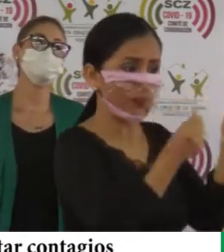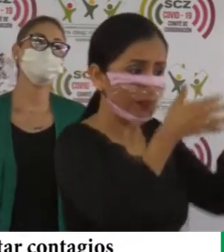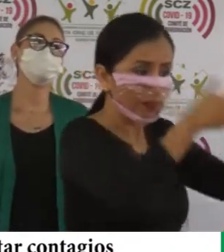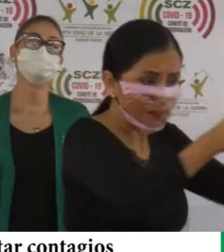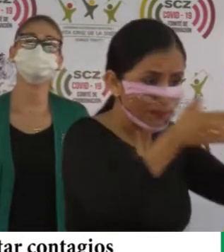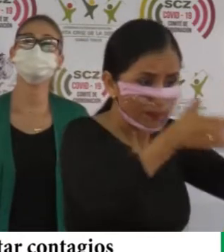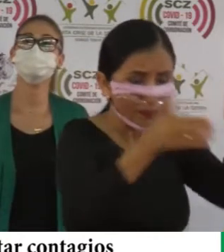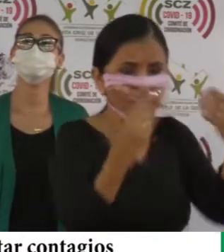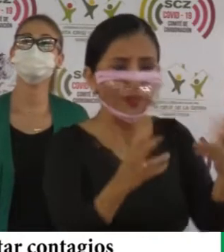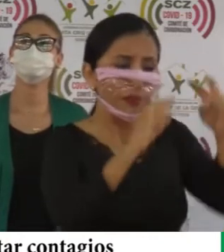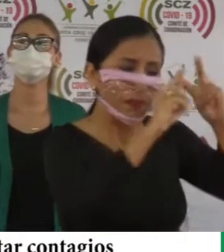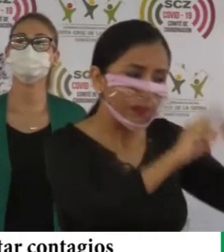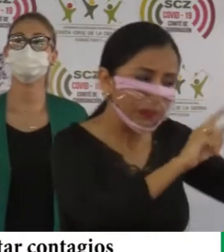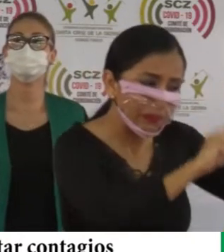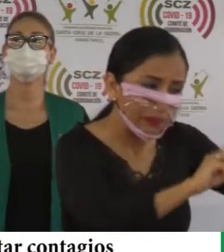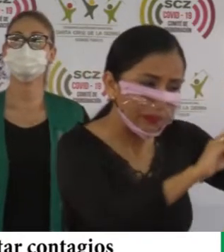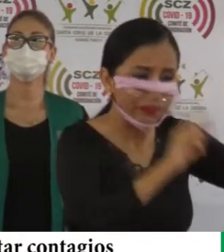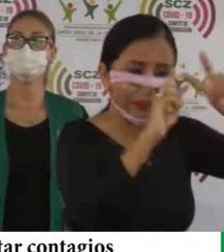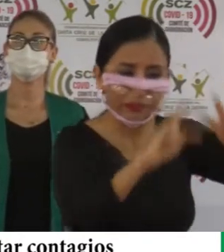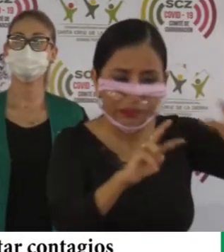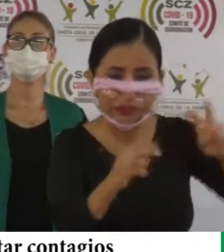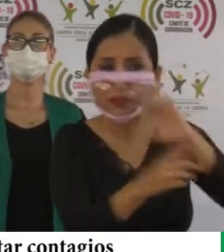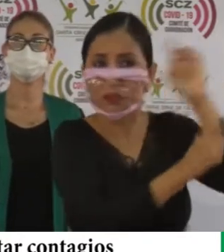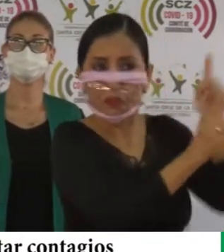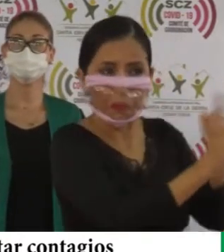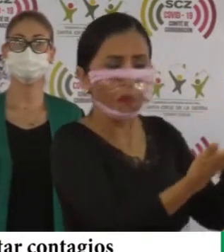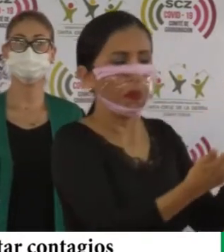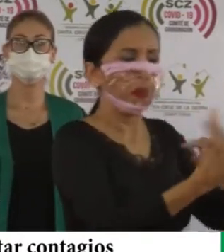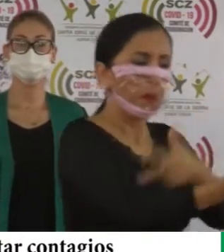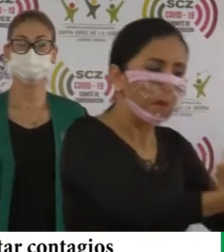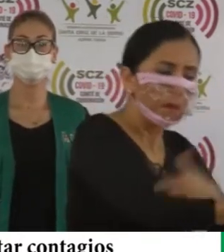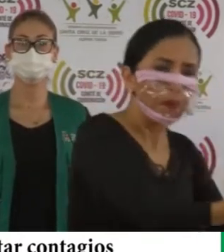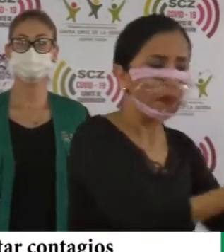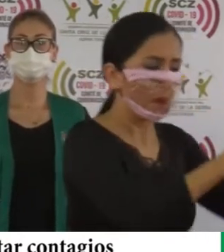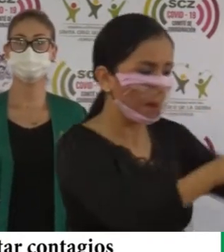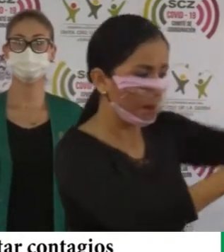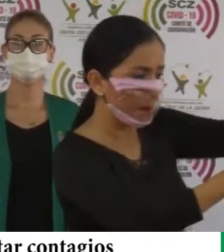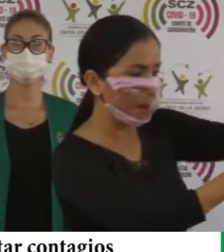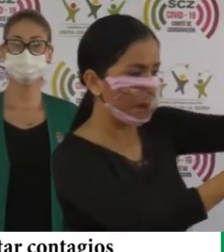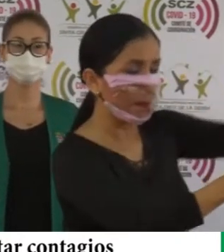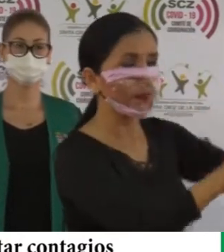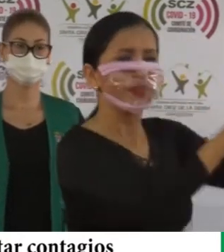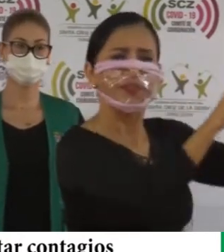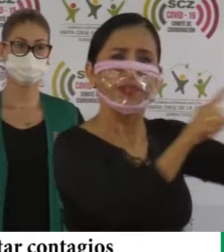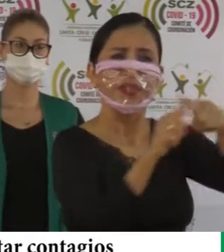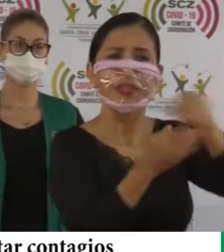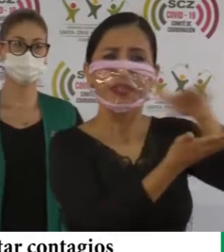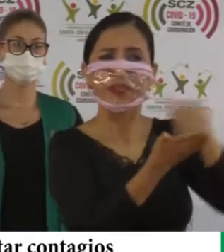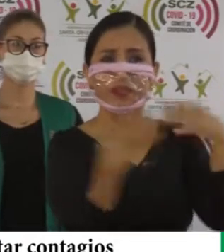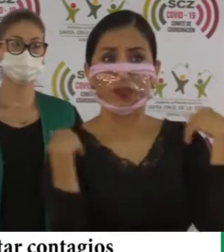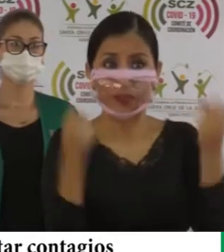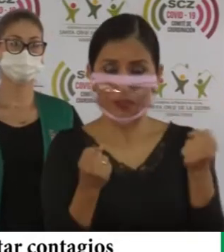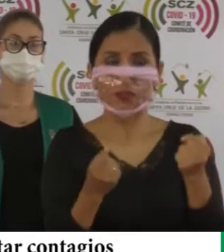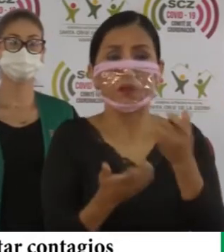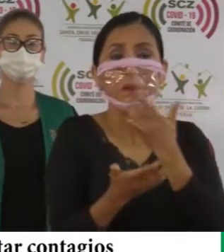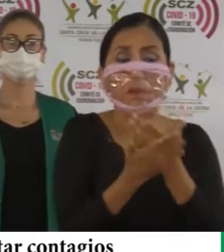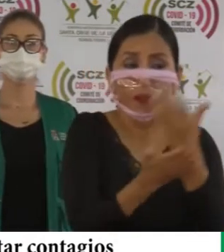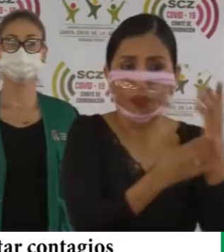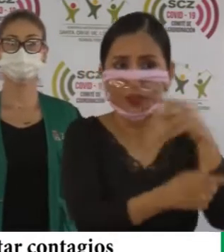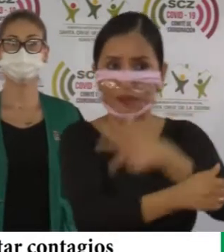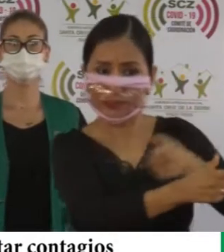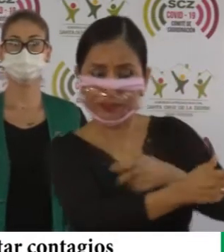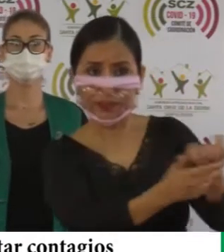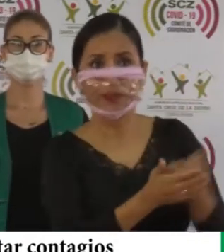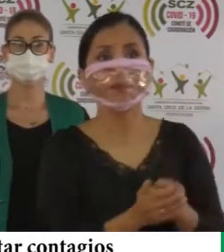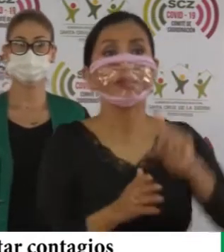haciéndose ya las acciones que pertinentes tomándose pruebas rápidas que en diferentes centros de salud de nuestros municipios existen